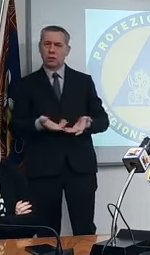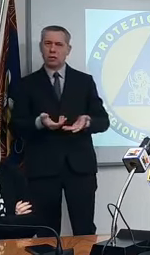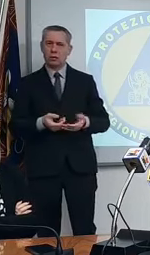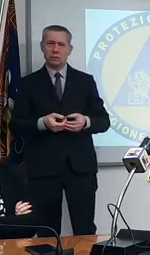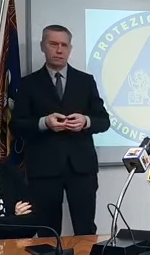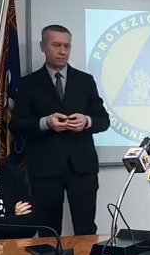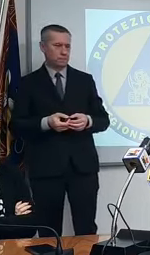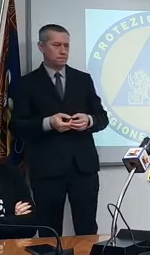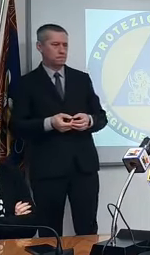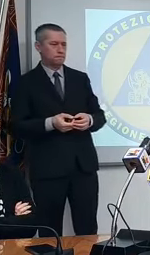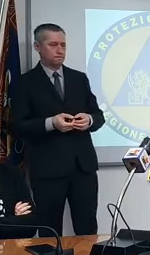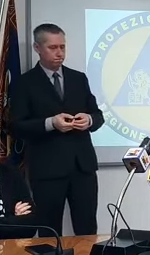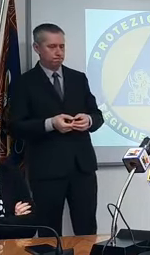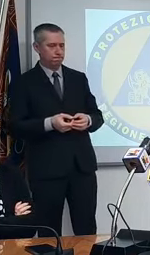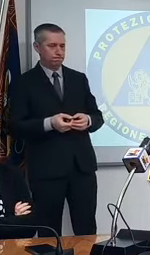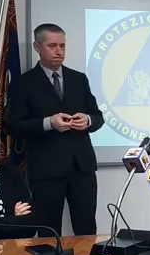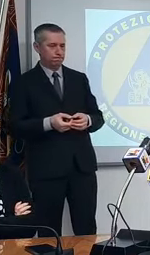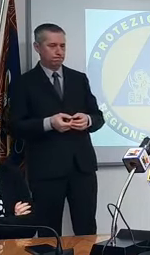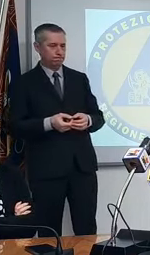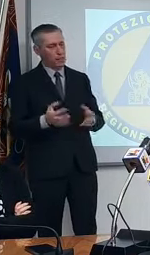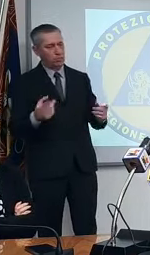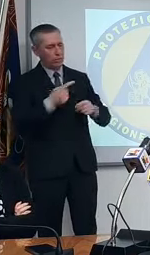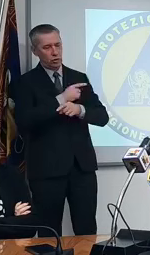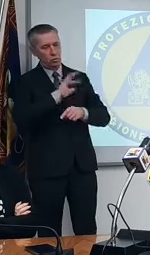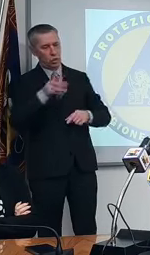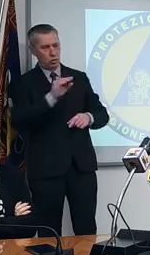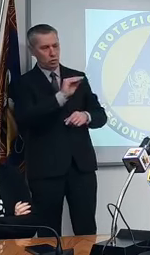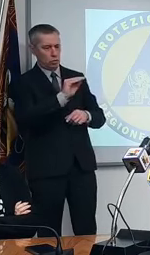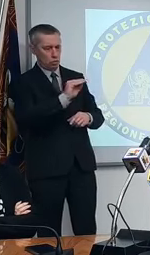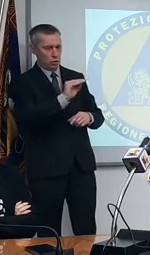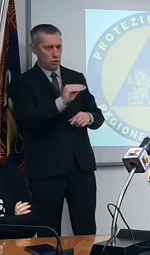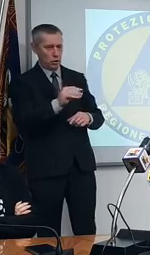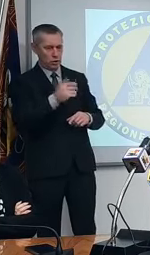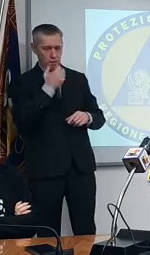invece un'altra domanda mi scusi